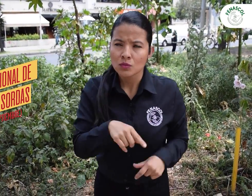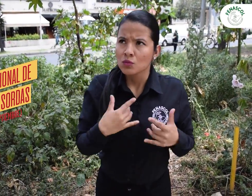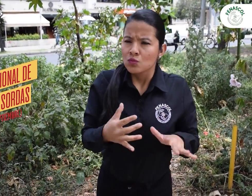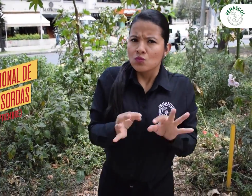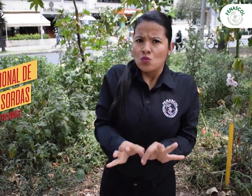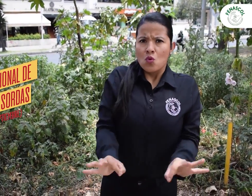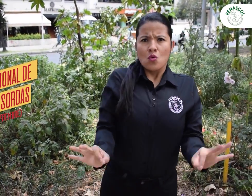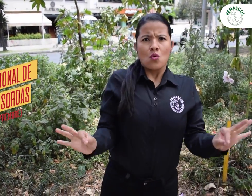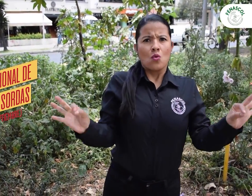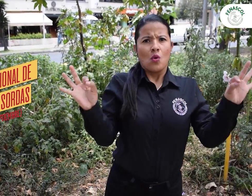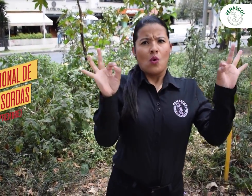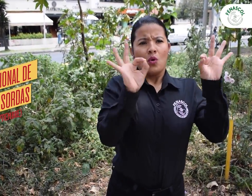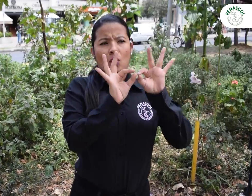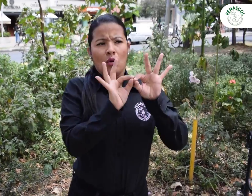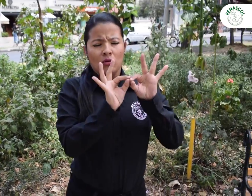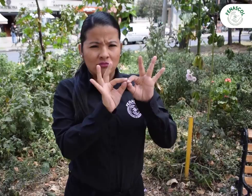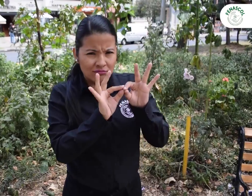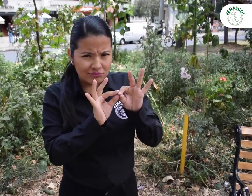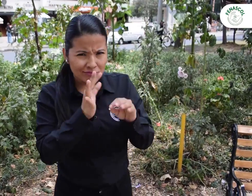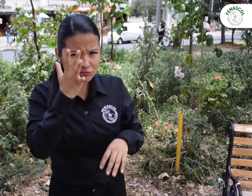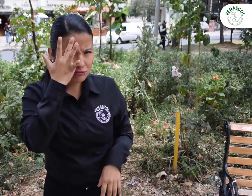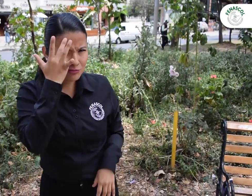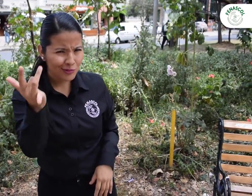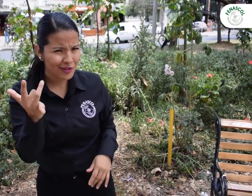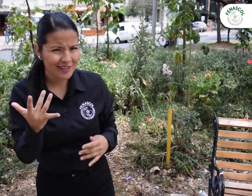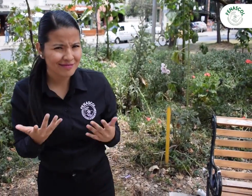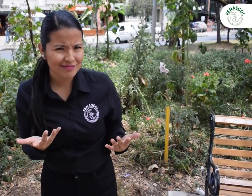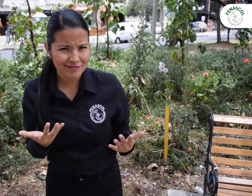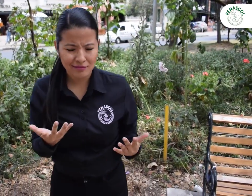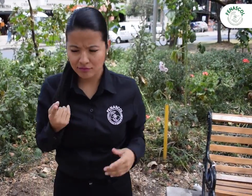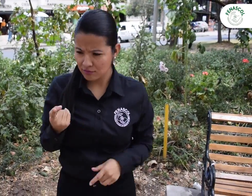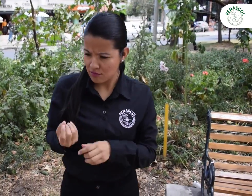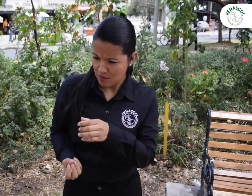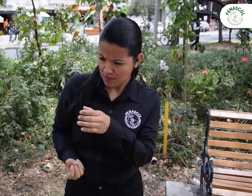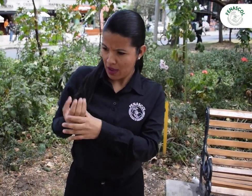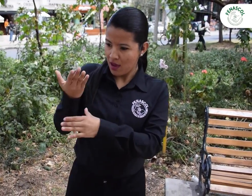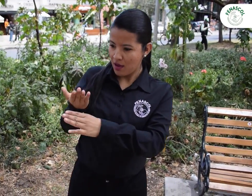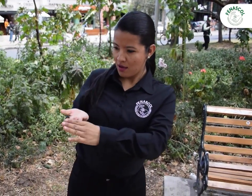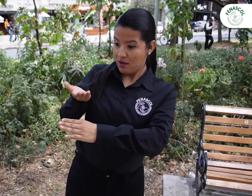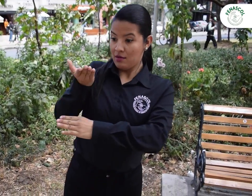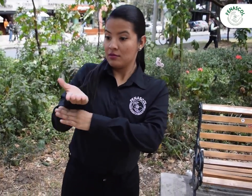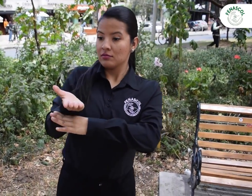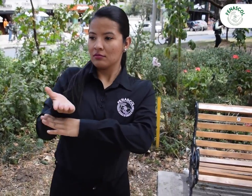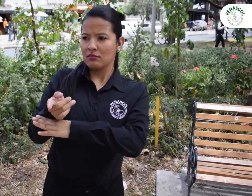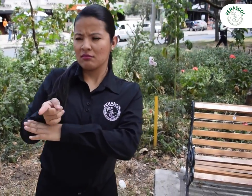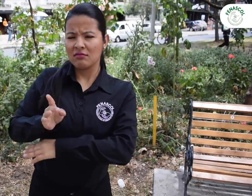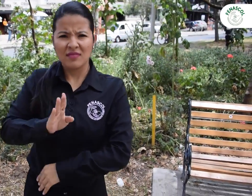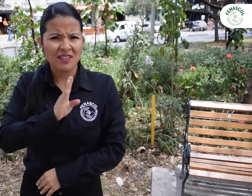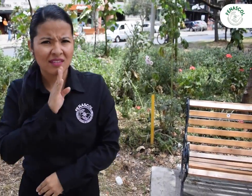muy importante. ¿Saben por qué? ¿Y quiénes proponen las temáticas para esta semana?